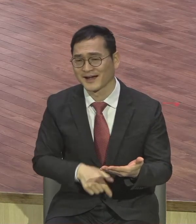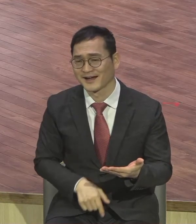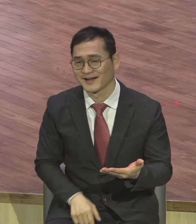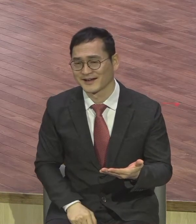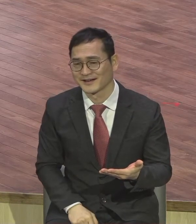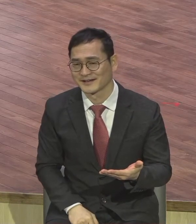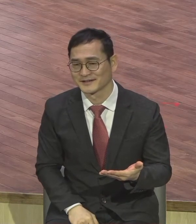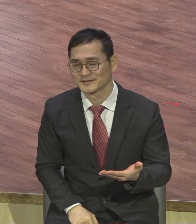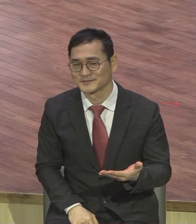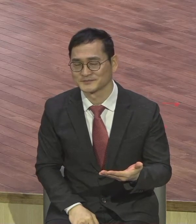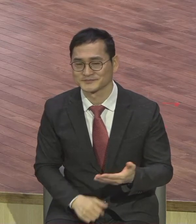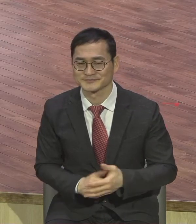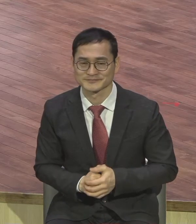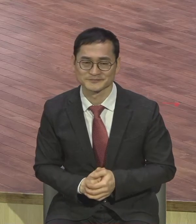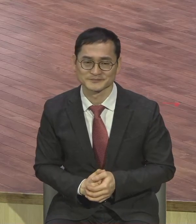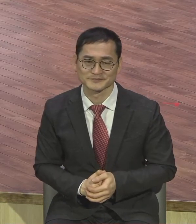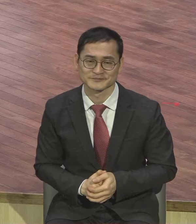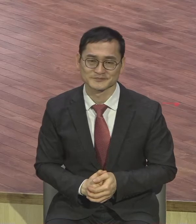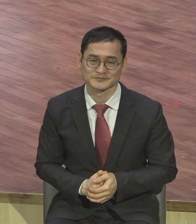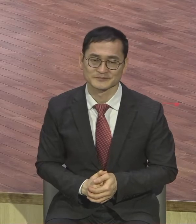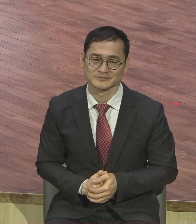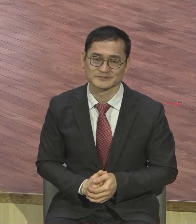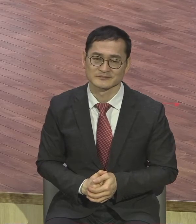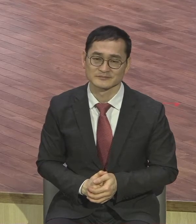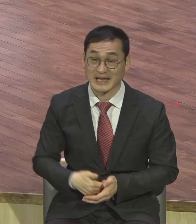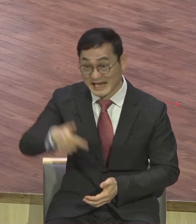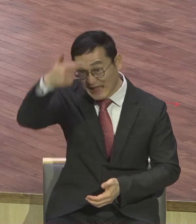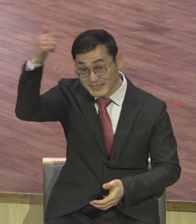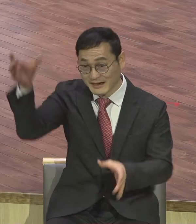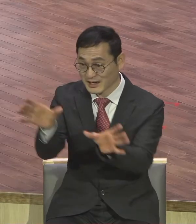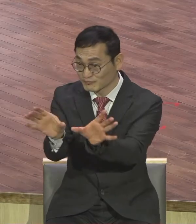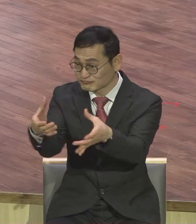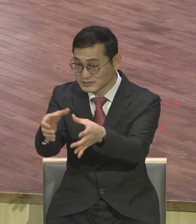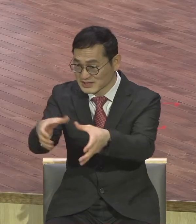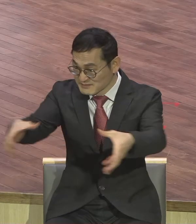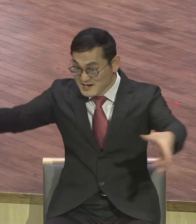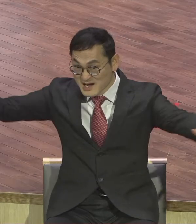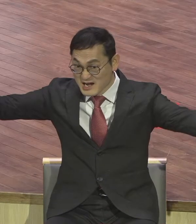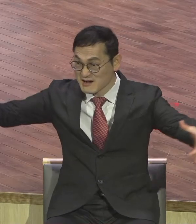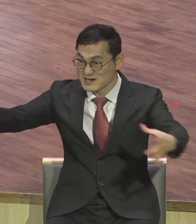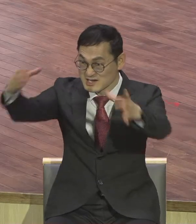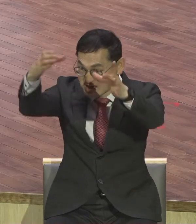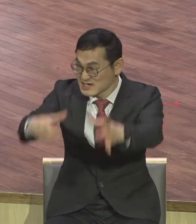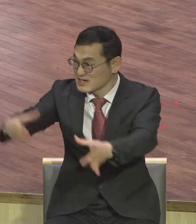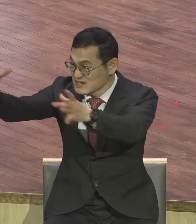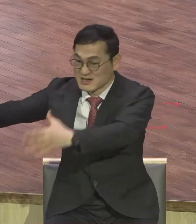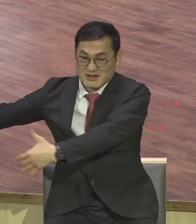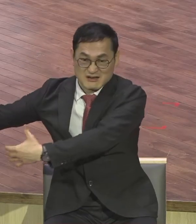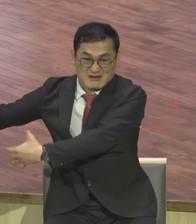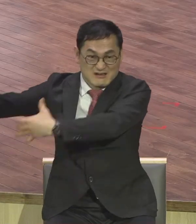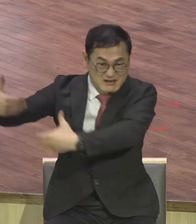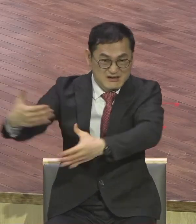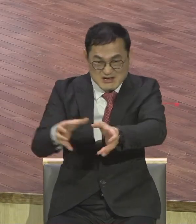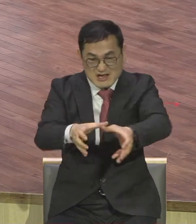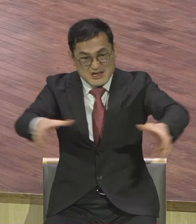천국 창고에 있는 보화를 끄집어내서 줄 수 있어요 핸드폰만 가지고 그렇게 다 그렇게 만들어줬어요